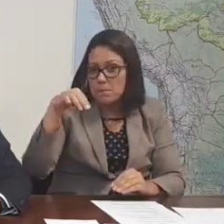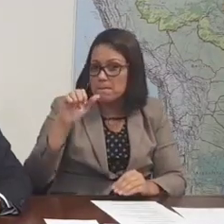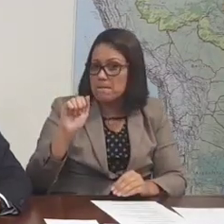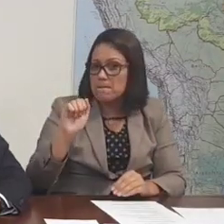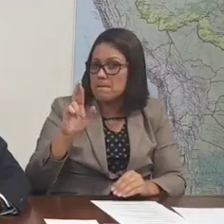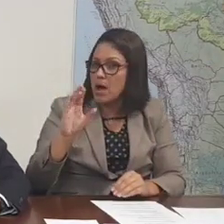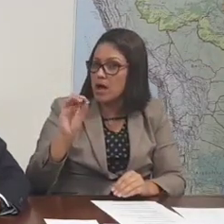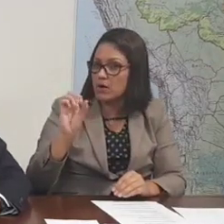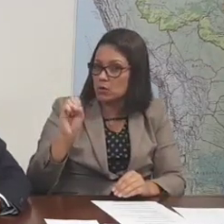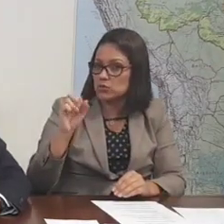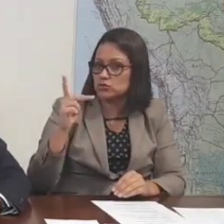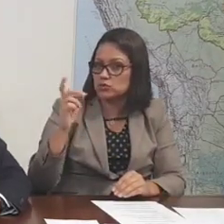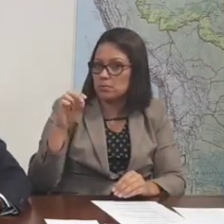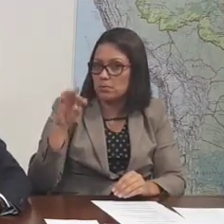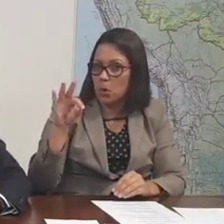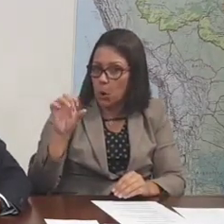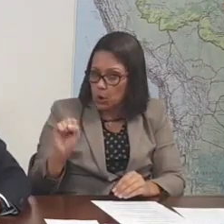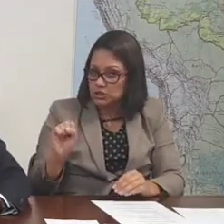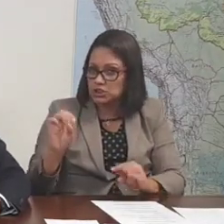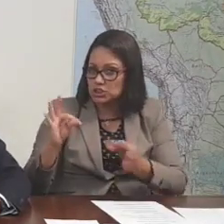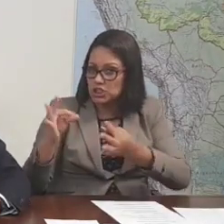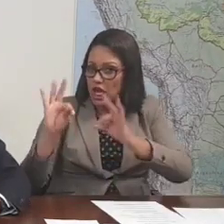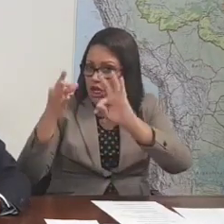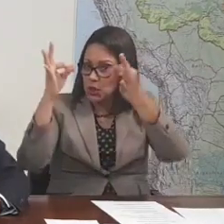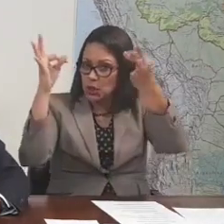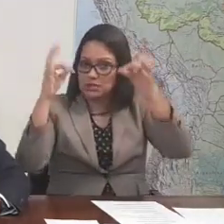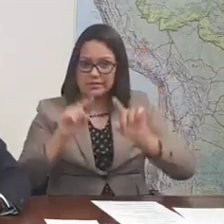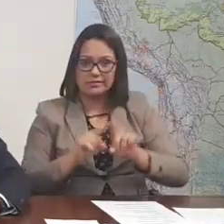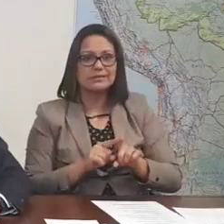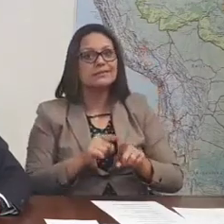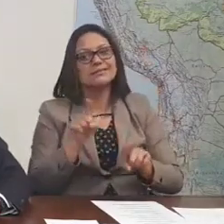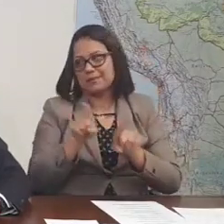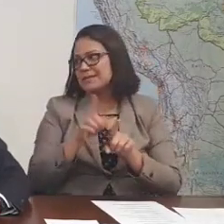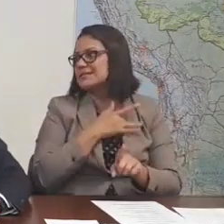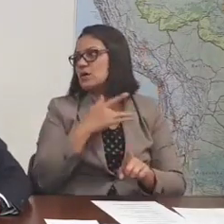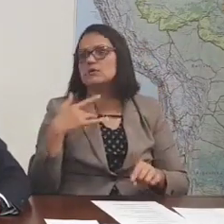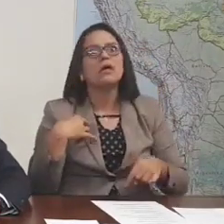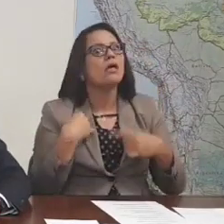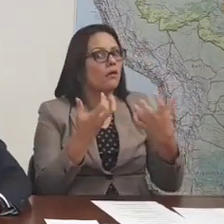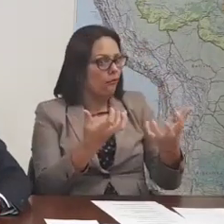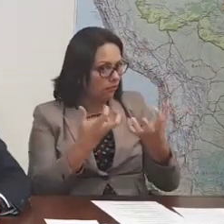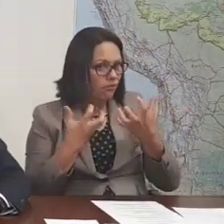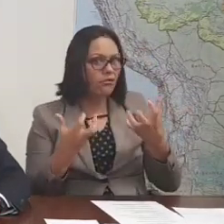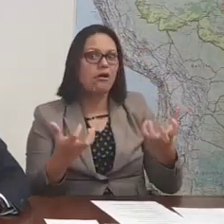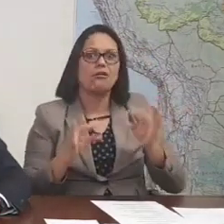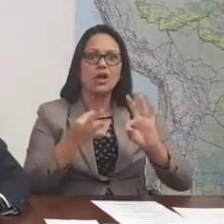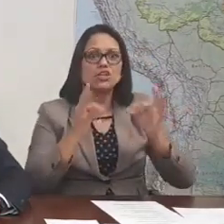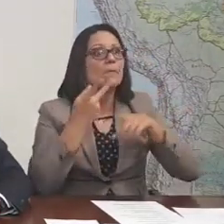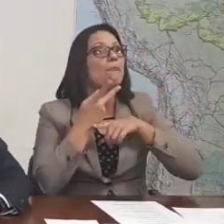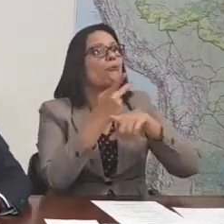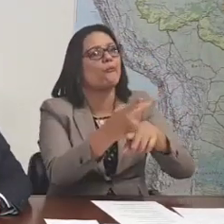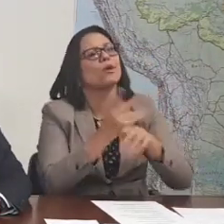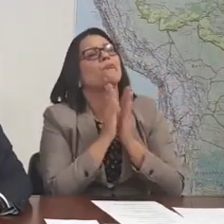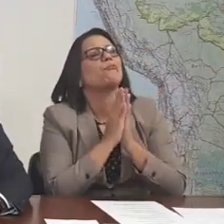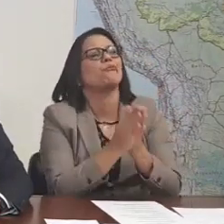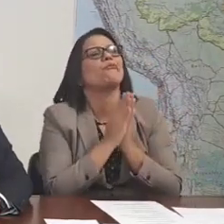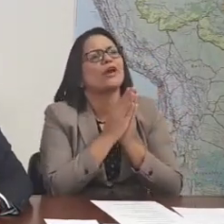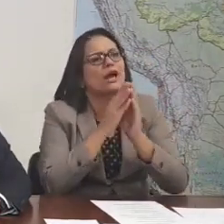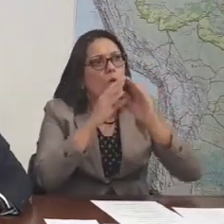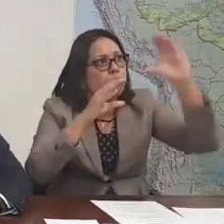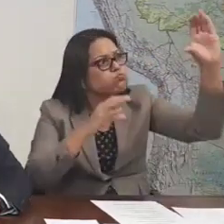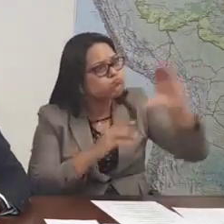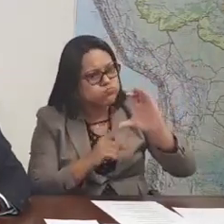É importante passar hoje também. Você vai brigar também? Já fui lá na procuradora Raquel Dóis e perdi um